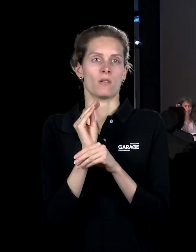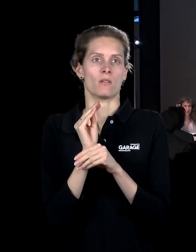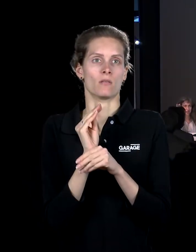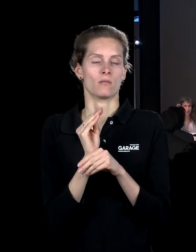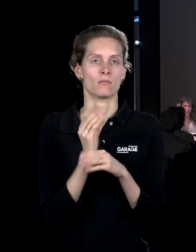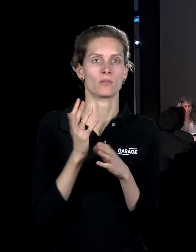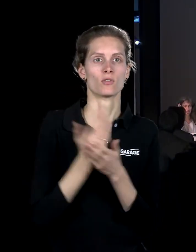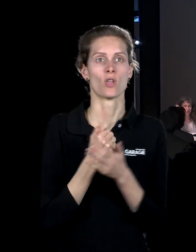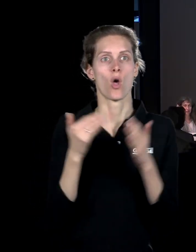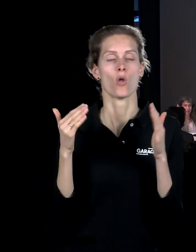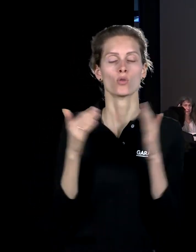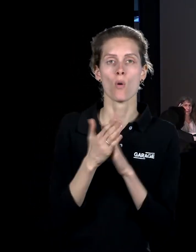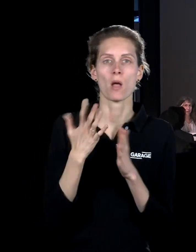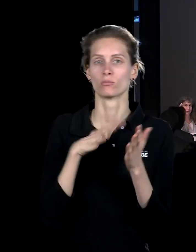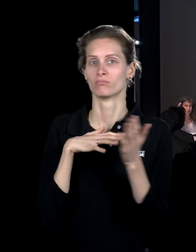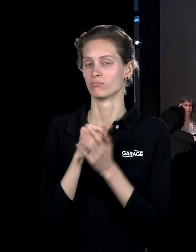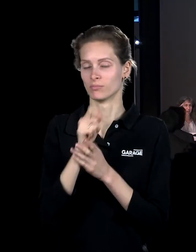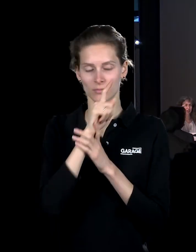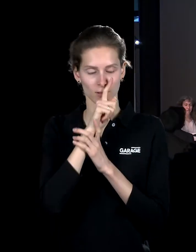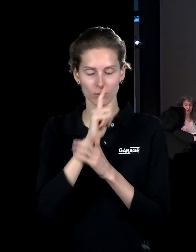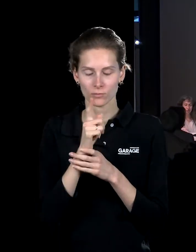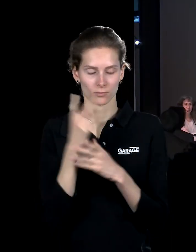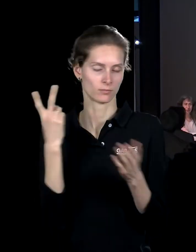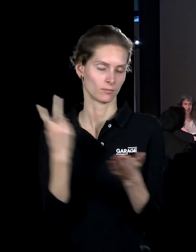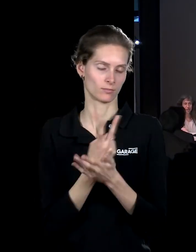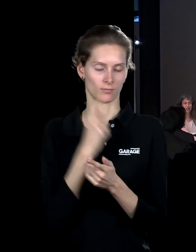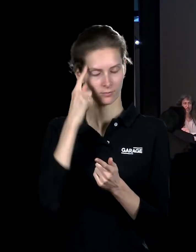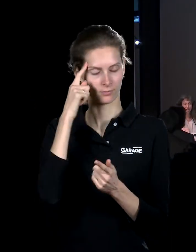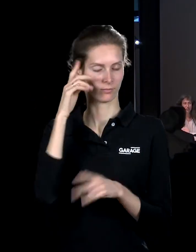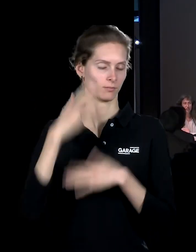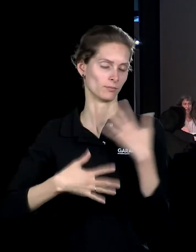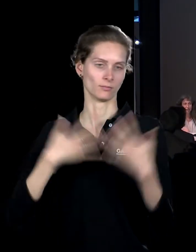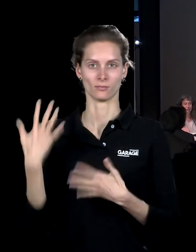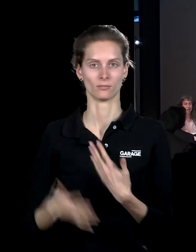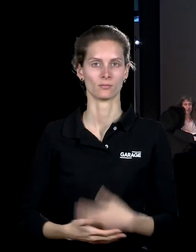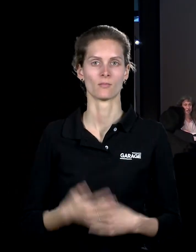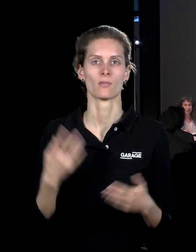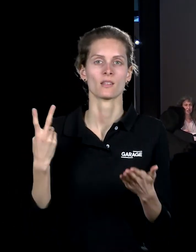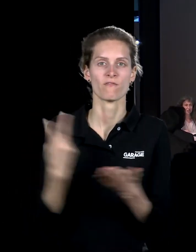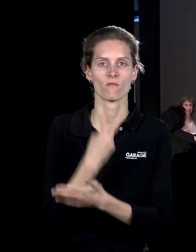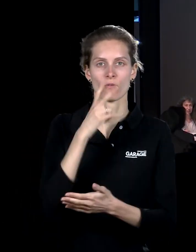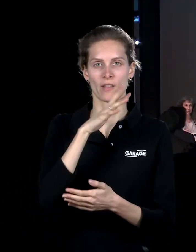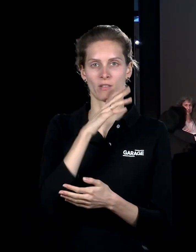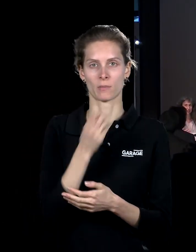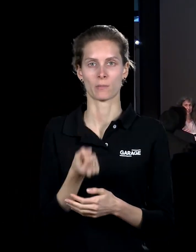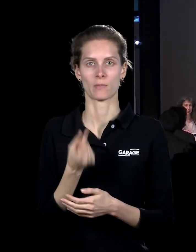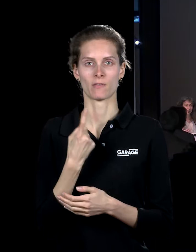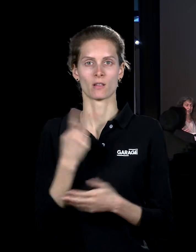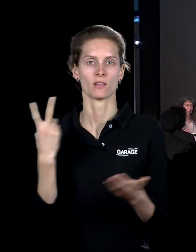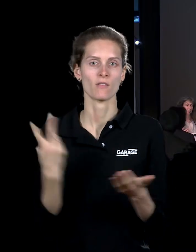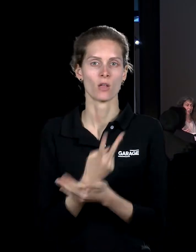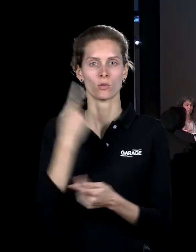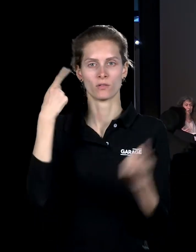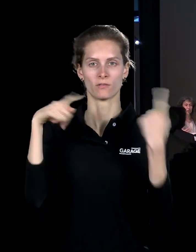никуда не составляет исчезнуть, то есть составая опять-таки вот это раздвоение, вот это ощущение раздвоения времени, раздвоения реальности и